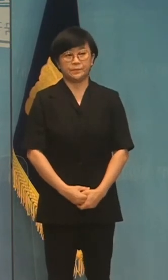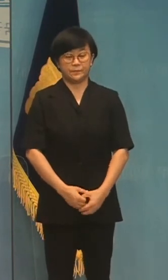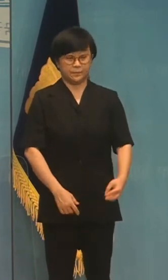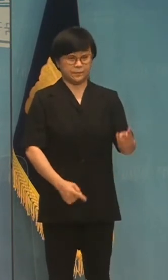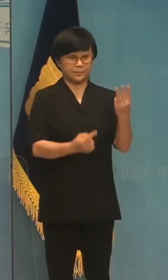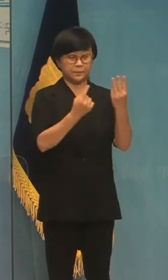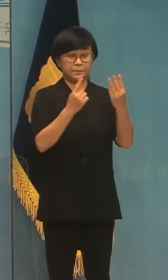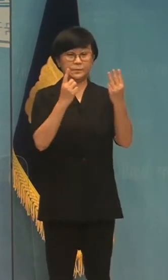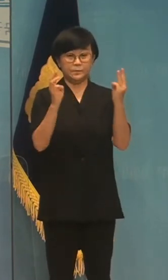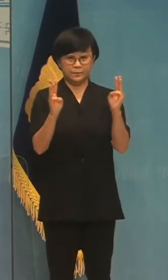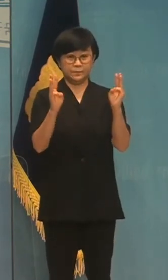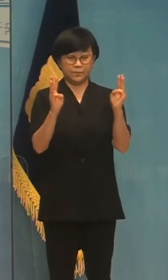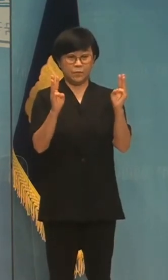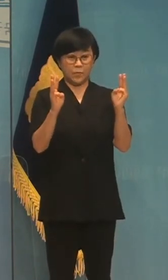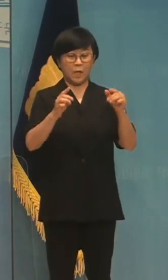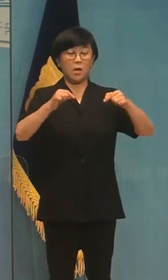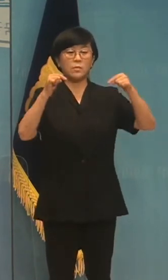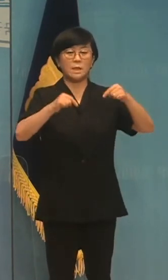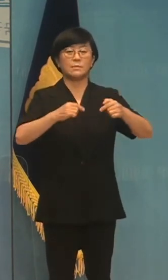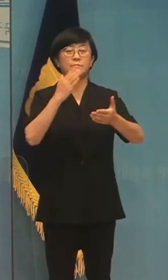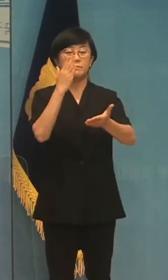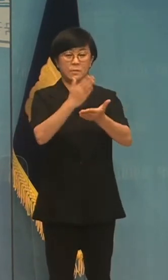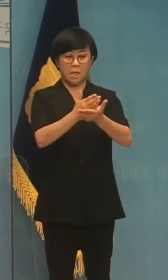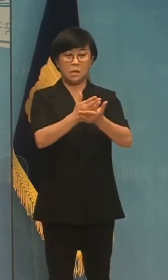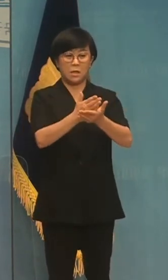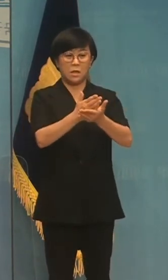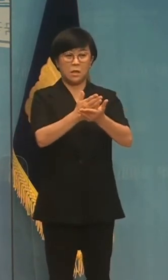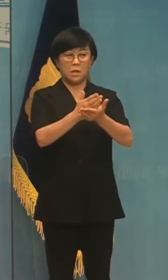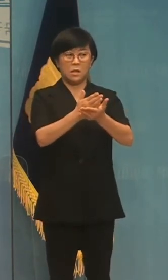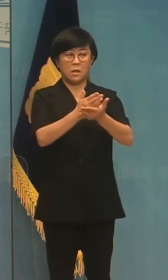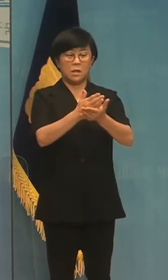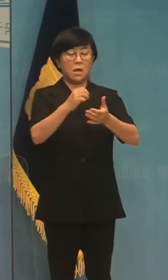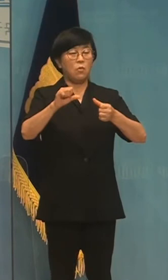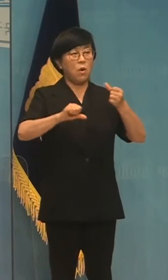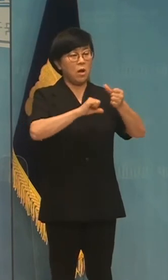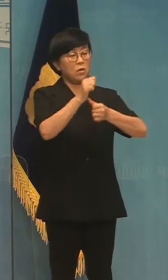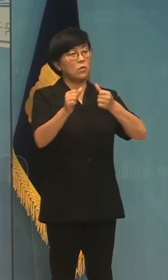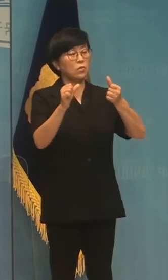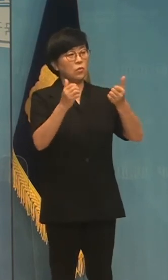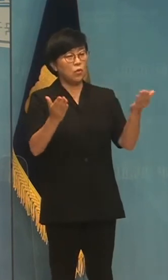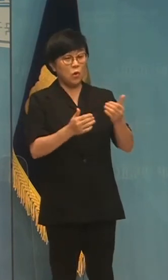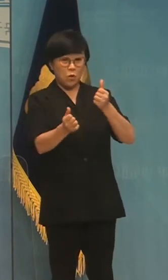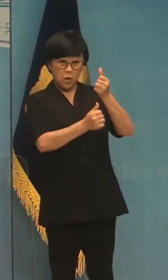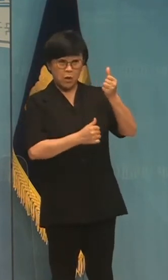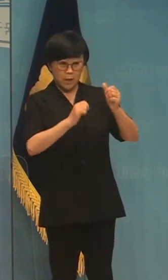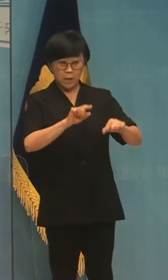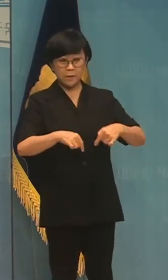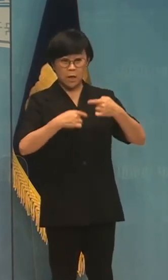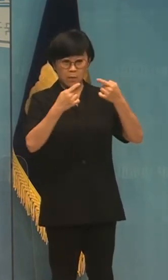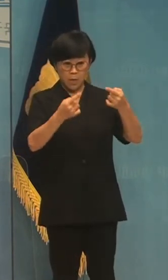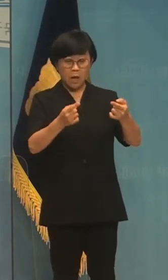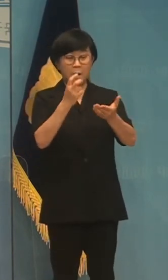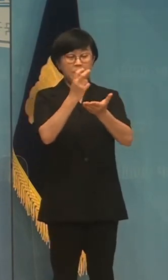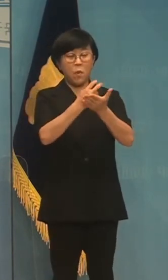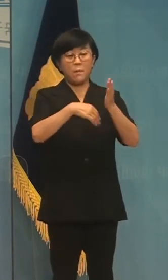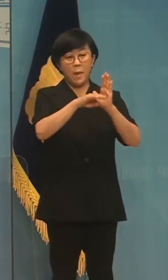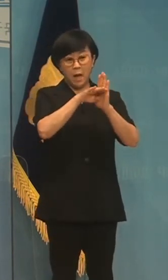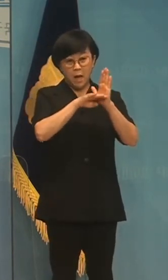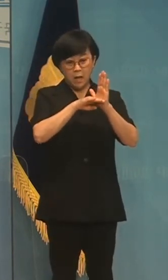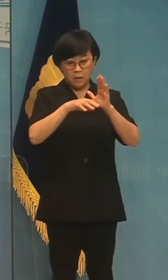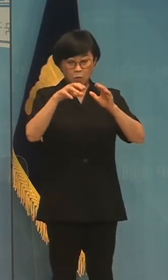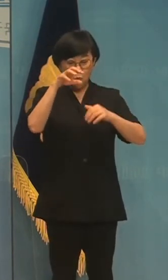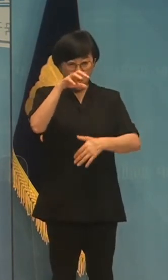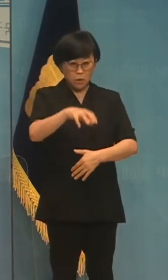.3 밀실 협상단이 아니라 해당 한노의 의원이 참석하는 한노의 환경법안소위장에서